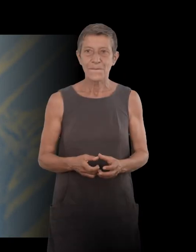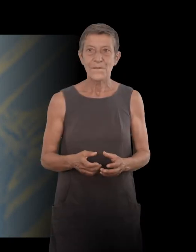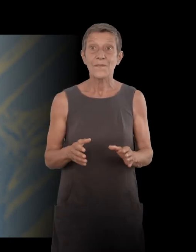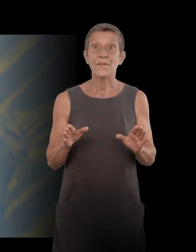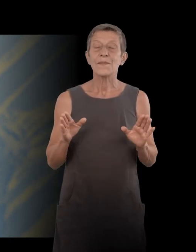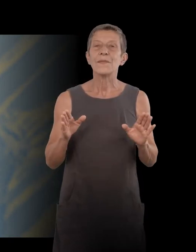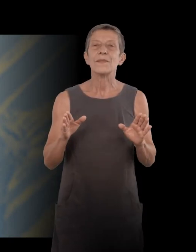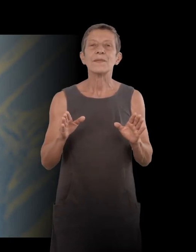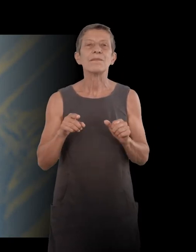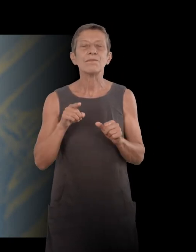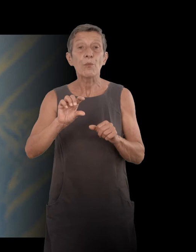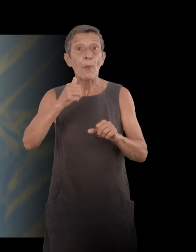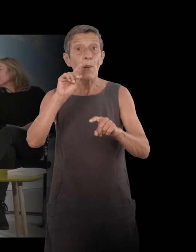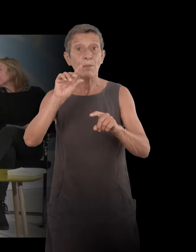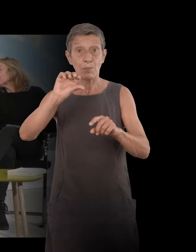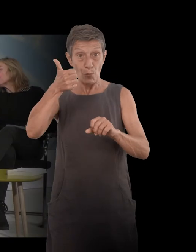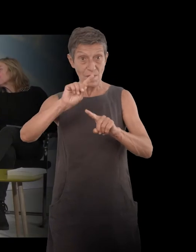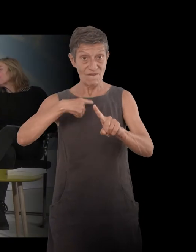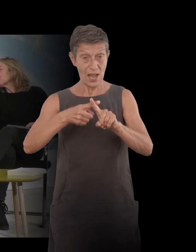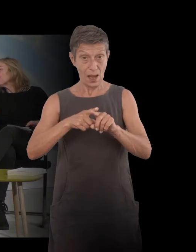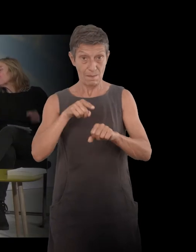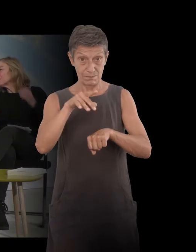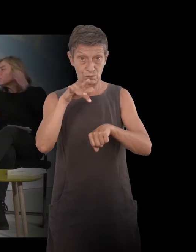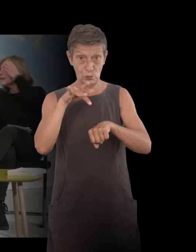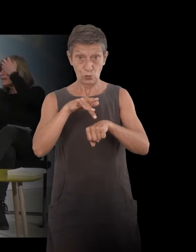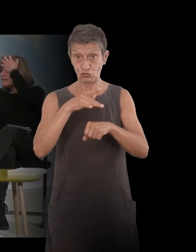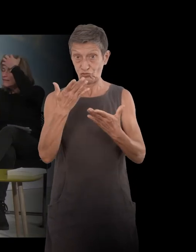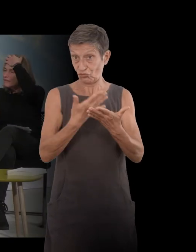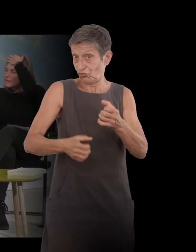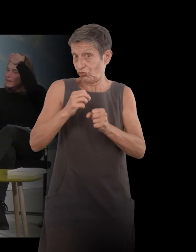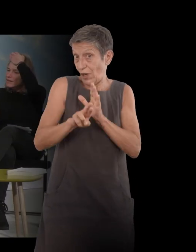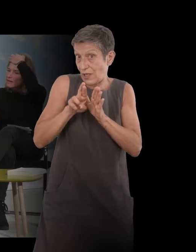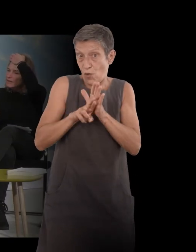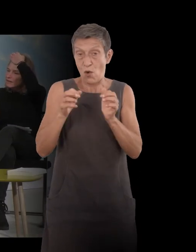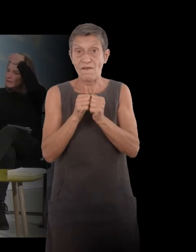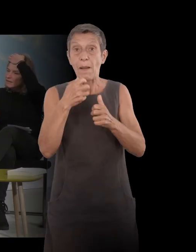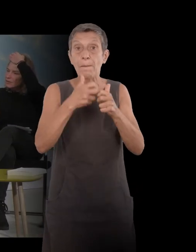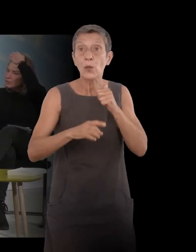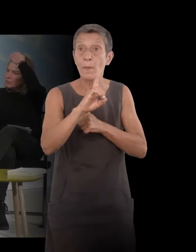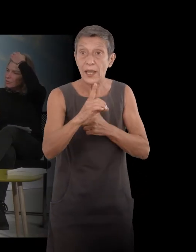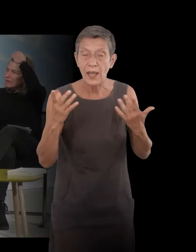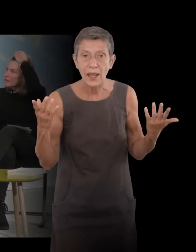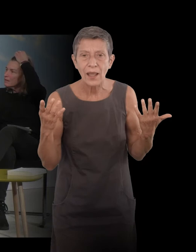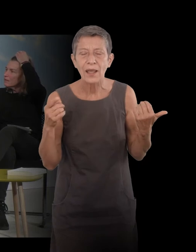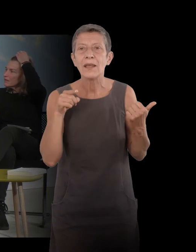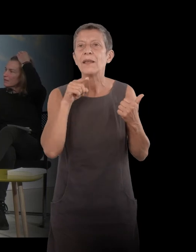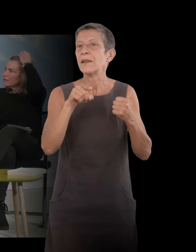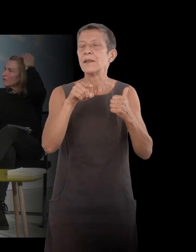Le premier film que vous avez réalisé avec Pierre Dumayet, c'était les récits racidiques.